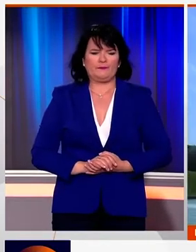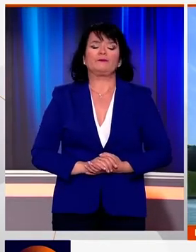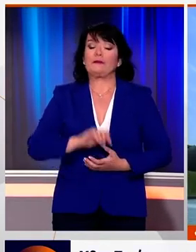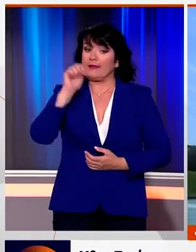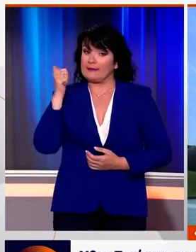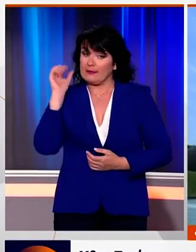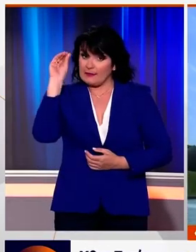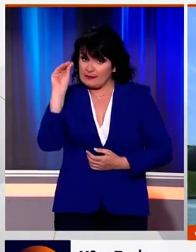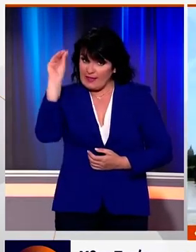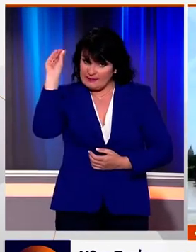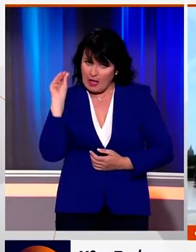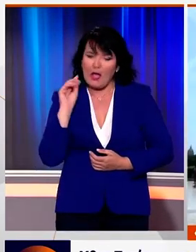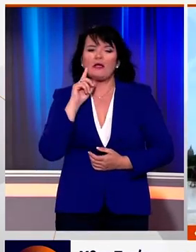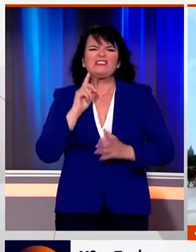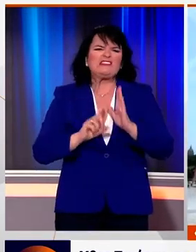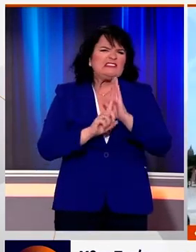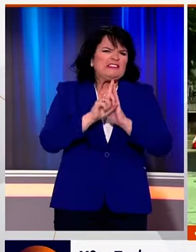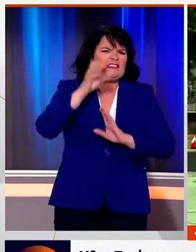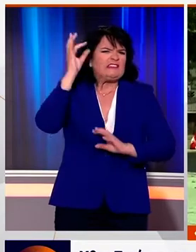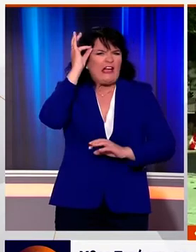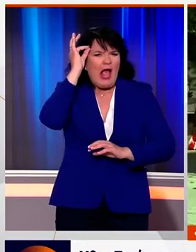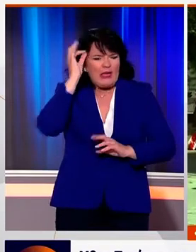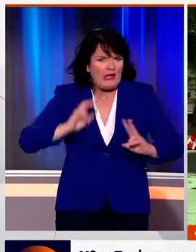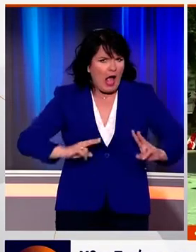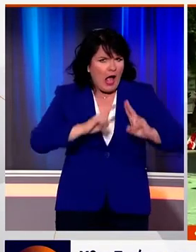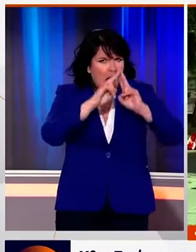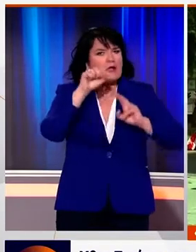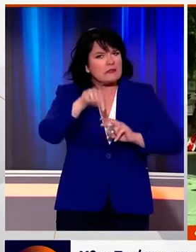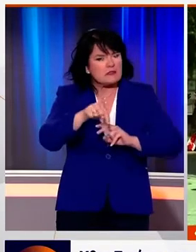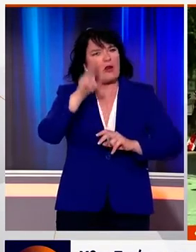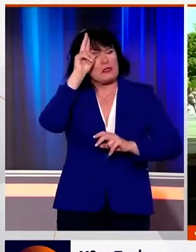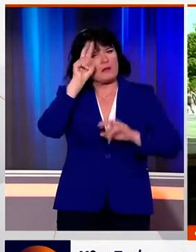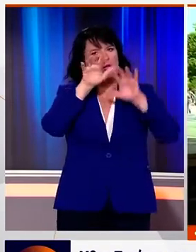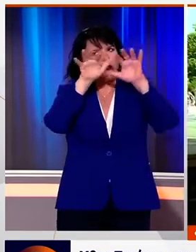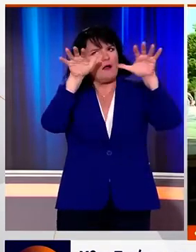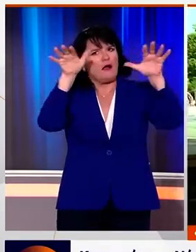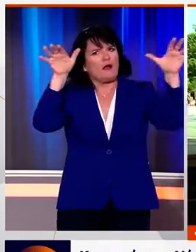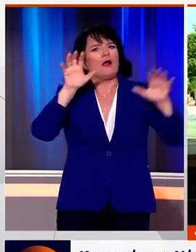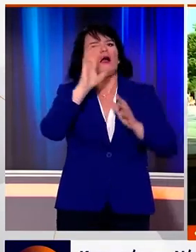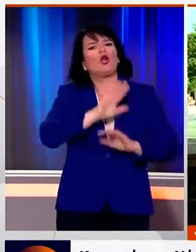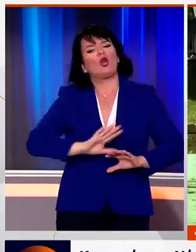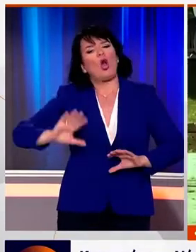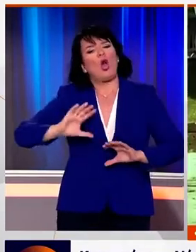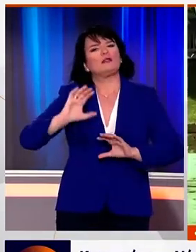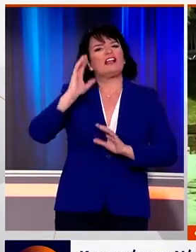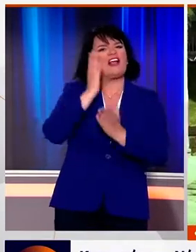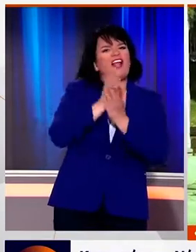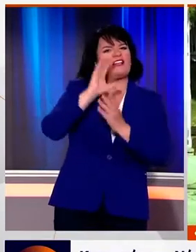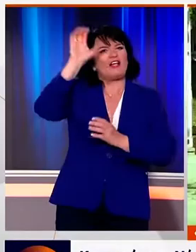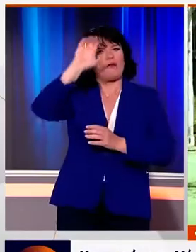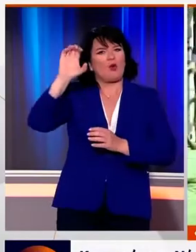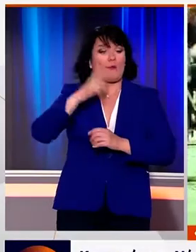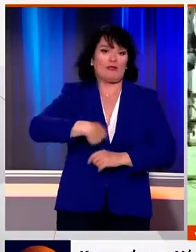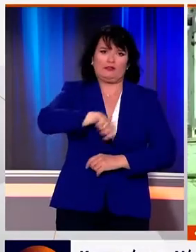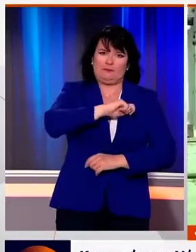Χθες, Τετάρτη, το κύμα καύσωνα έπληξε κυρίως στη Γαλλία ενώ σήμερα αναμένεται να επεκταθεί στη Γερμανία και σε άλλες χώρες της κεντρικής και νότιας Ευρώπης ενώ στην Ισπανία